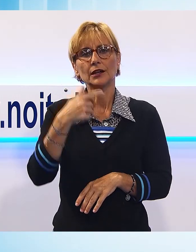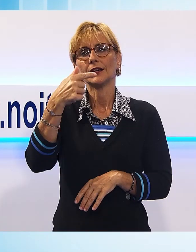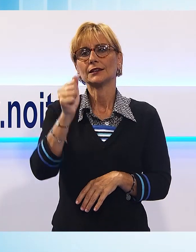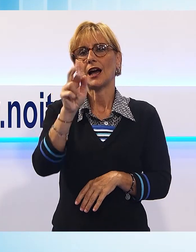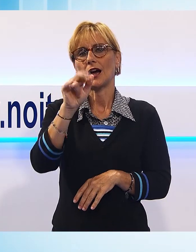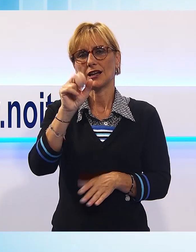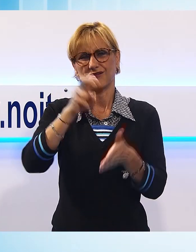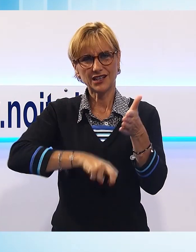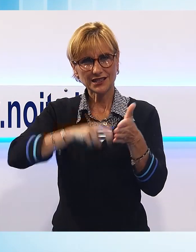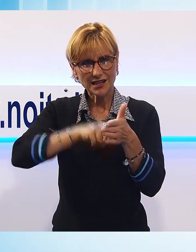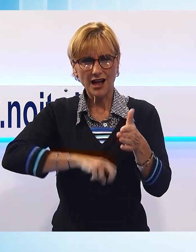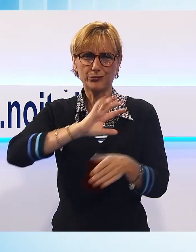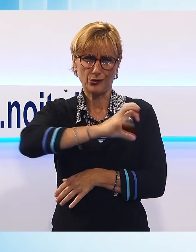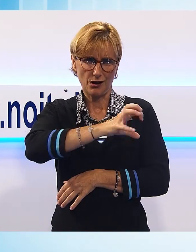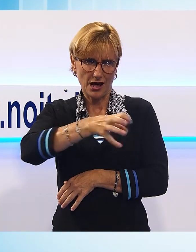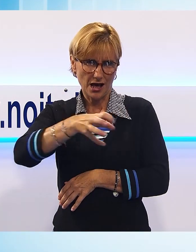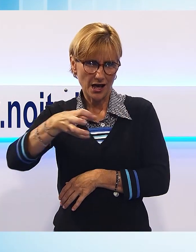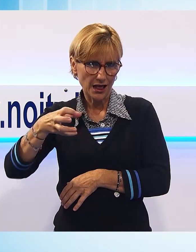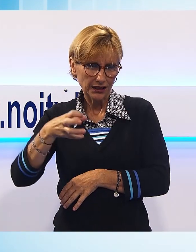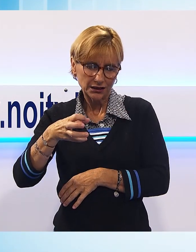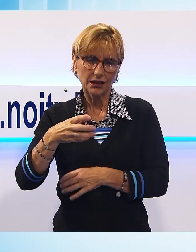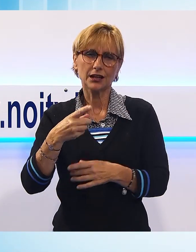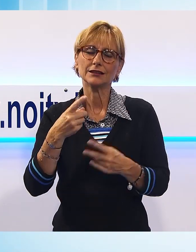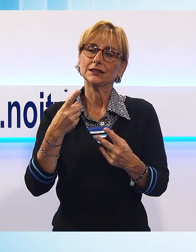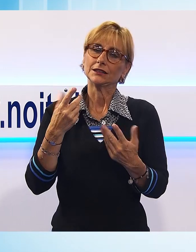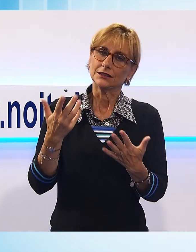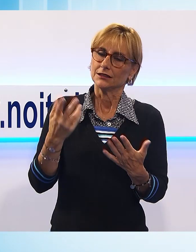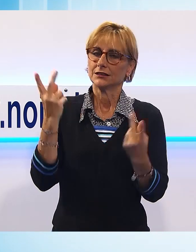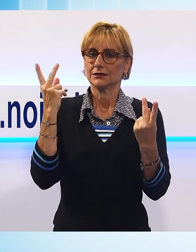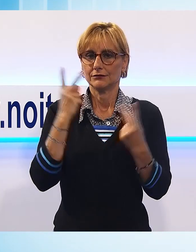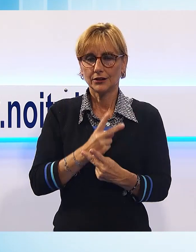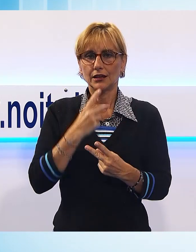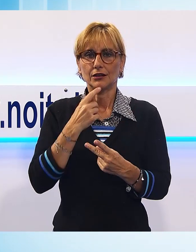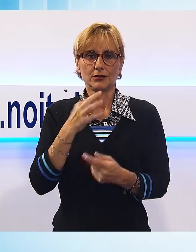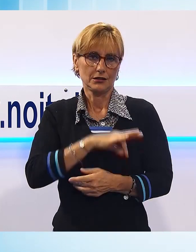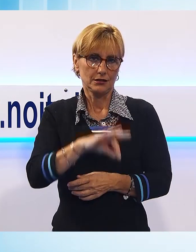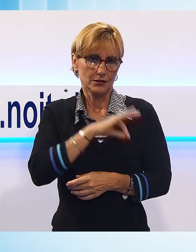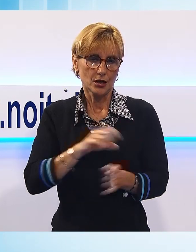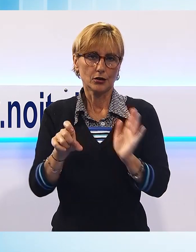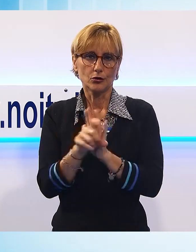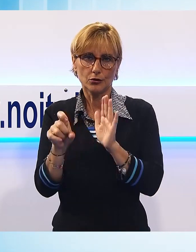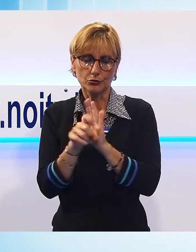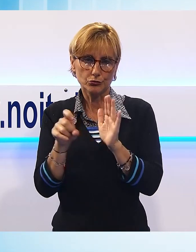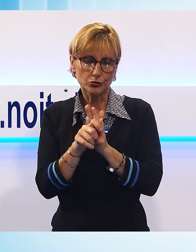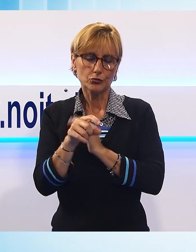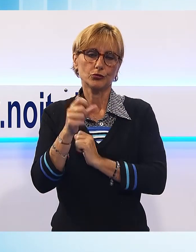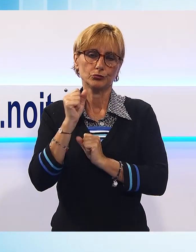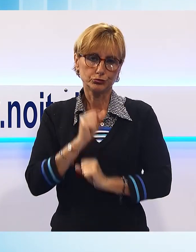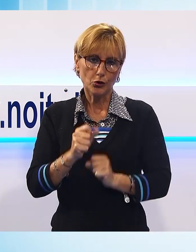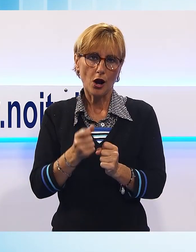a altre questioni, sicuramente gli introiti dei comuni possono essere sicuramente